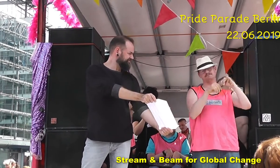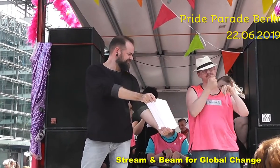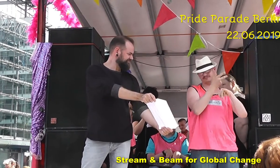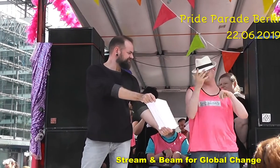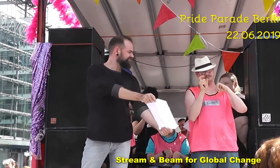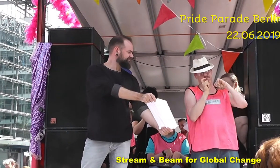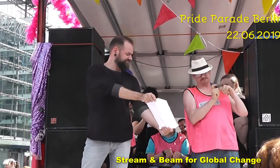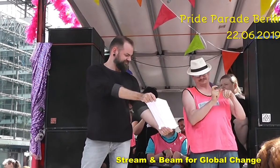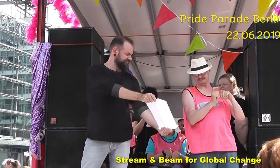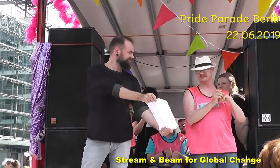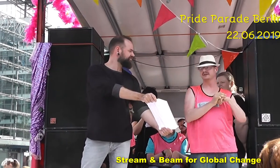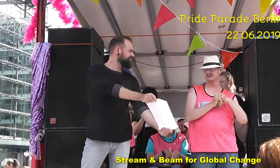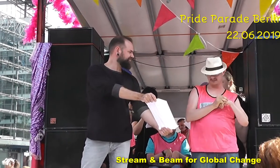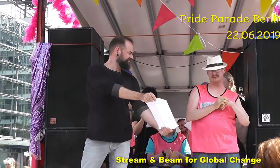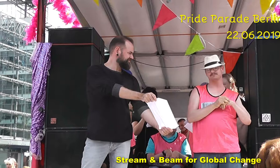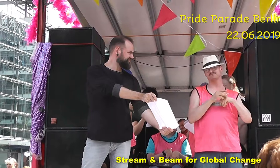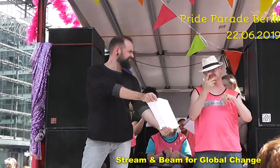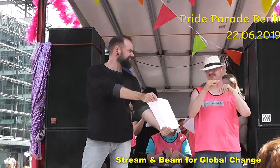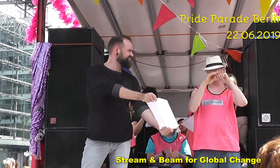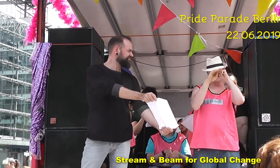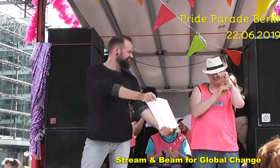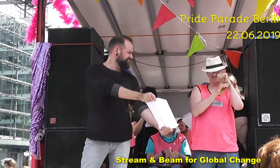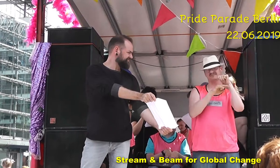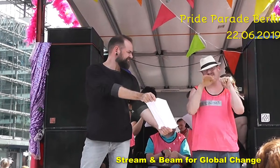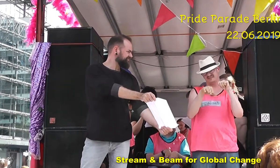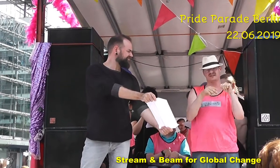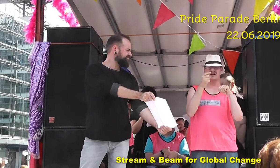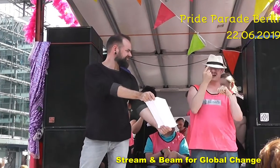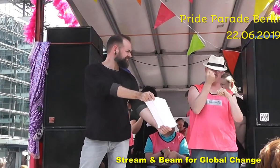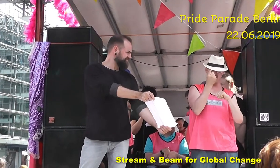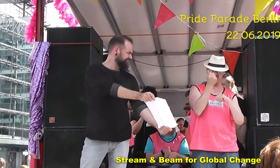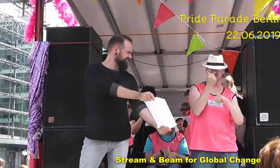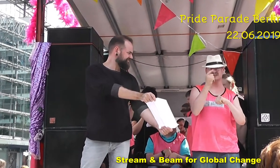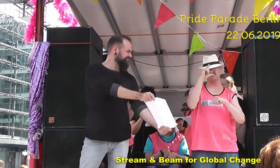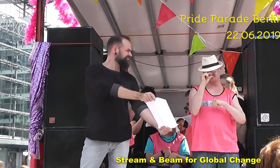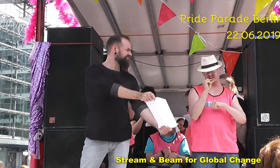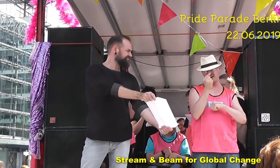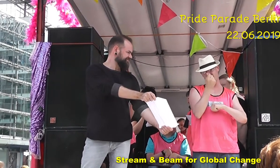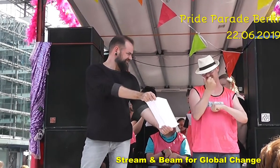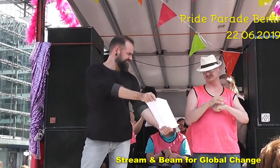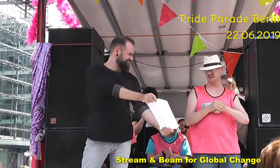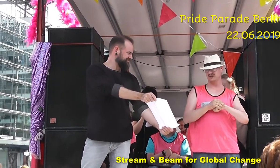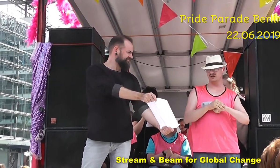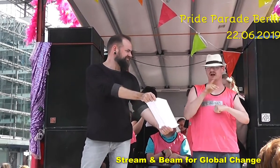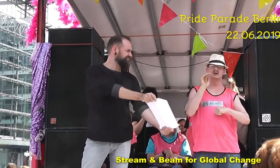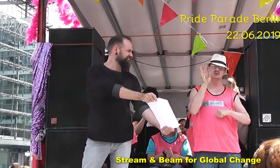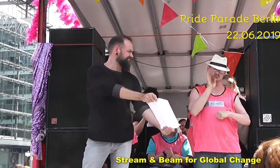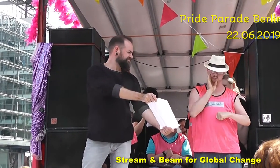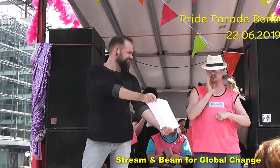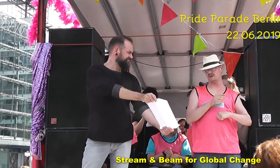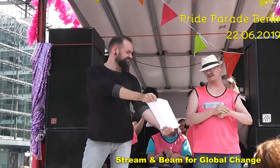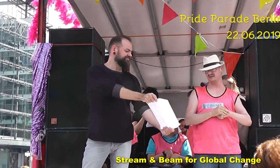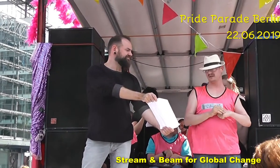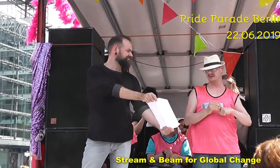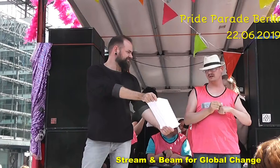Sie sind vor Krieg geflohen. Oder sie sind geflohen, weil sie